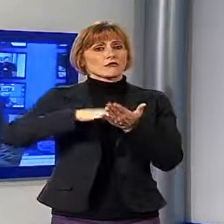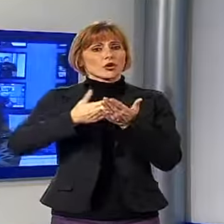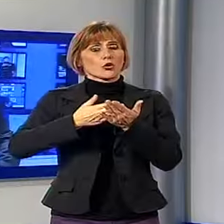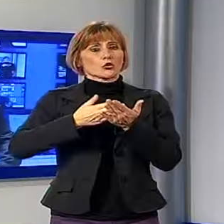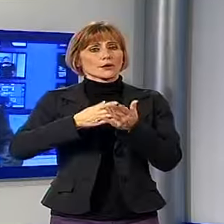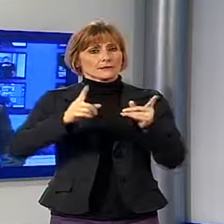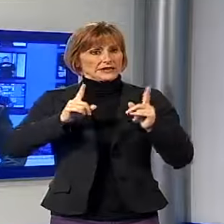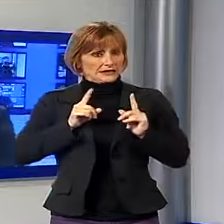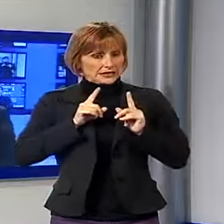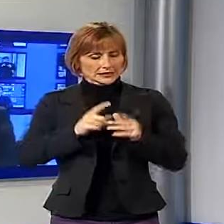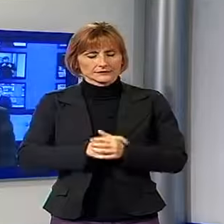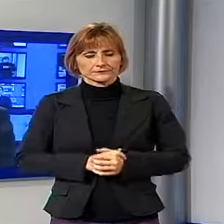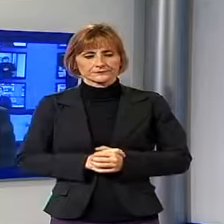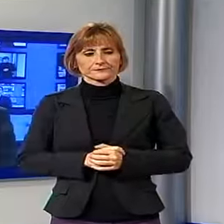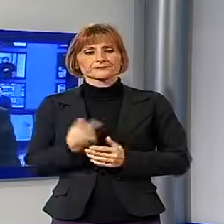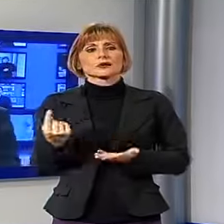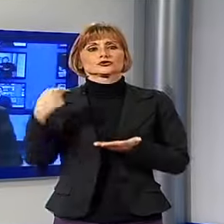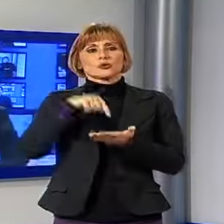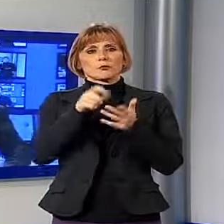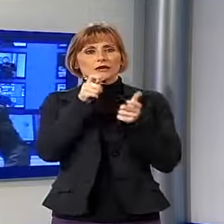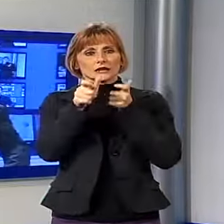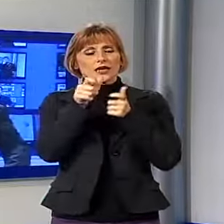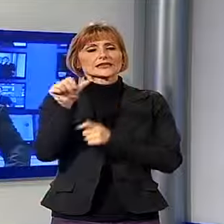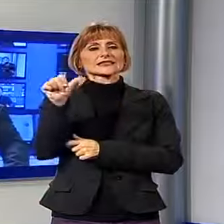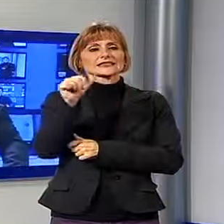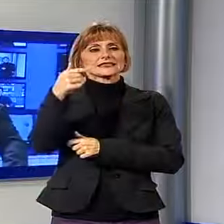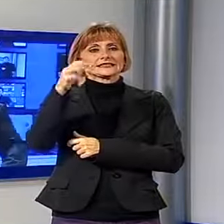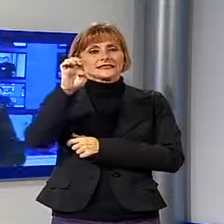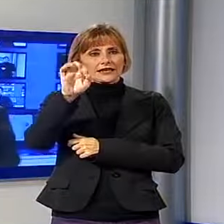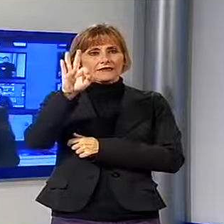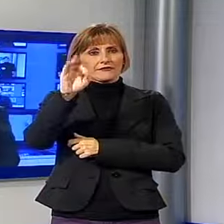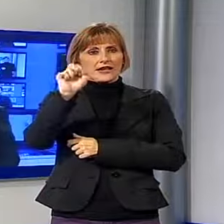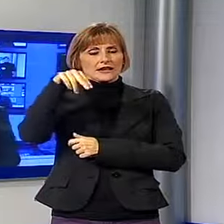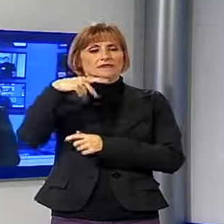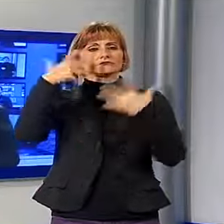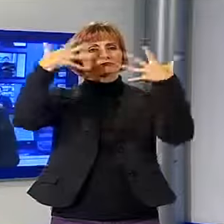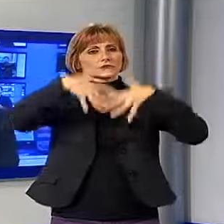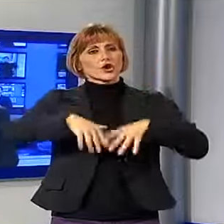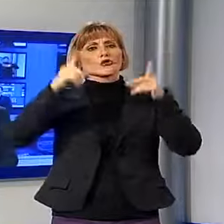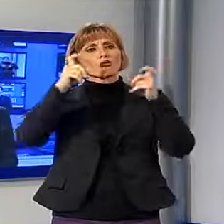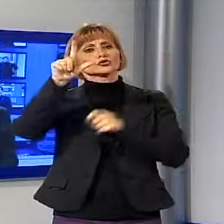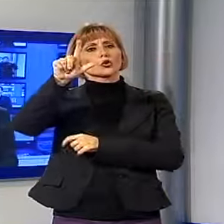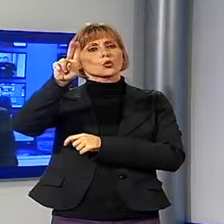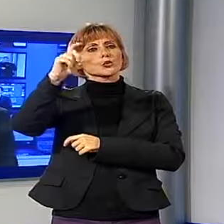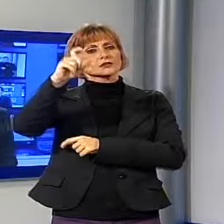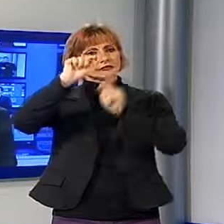Torniamo a parlare con Enrico Stefanelli, organizzatore del Fotolux Festival. Fra l'altro questa mattina è stato